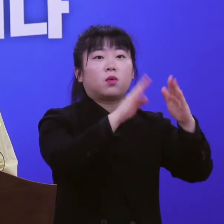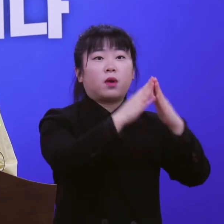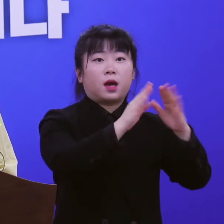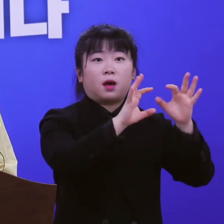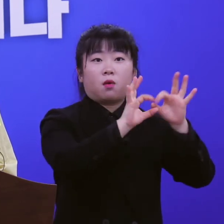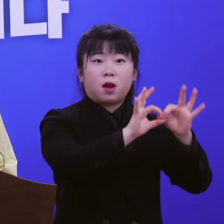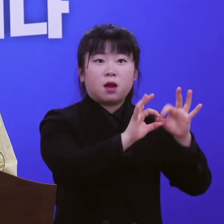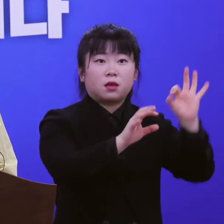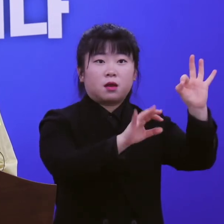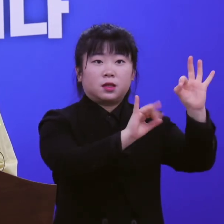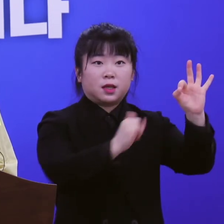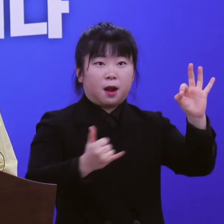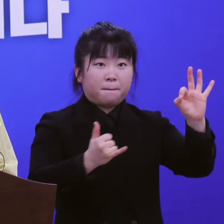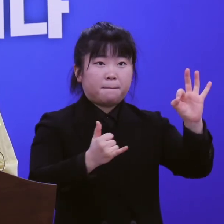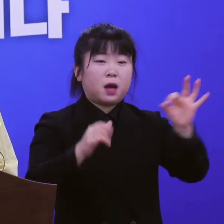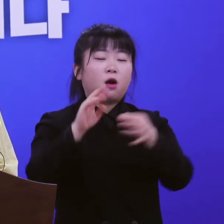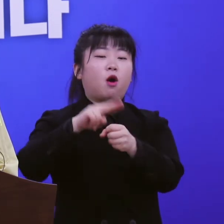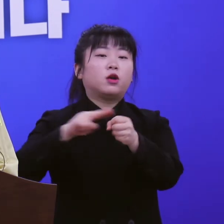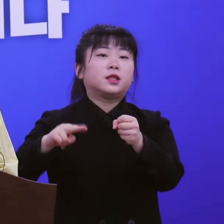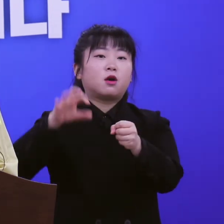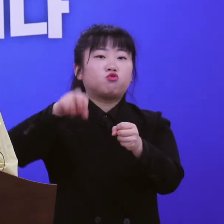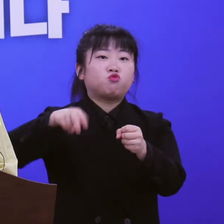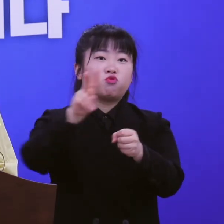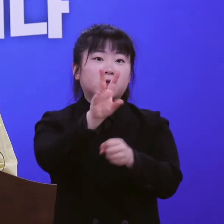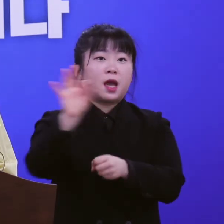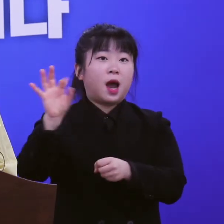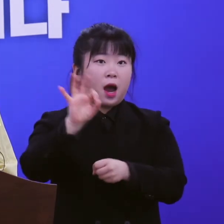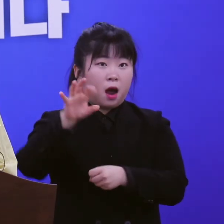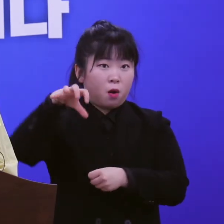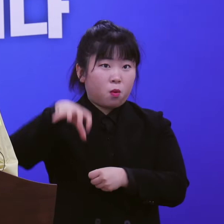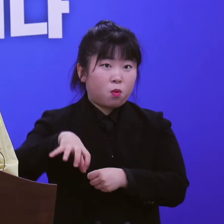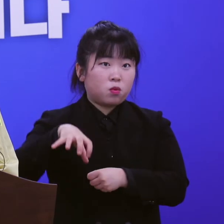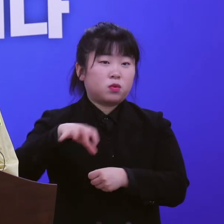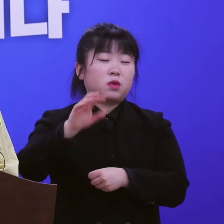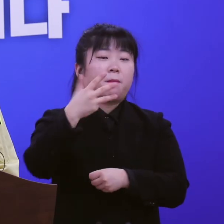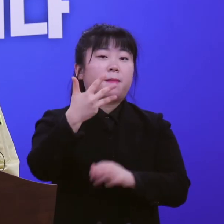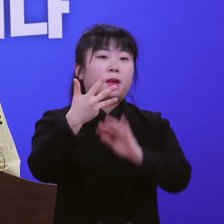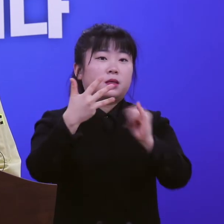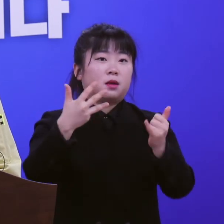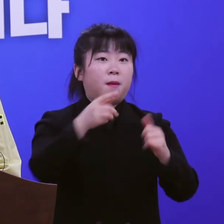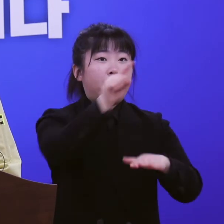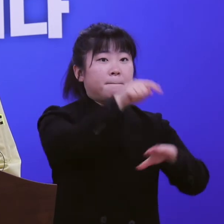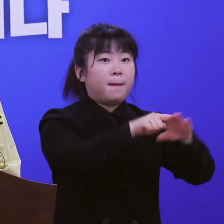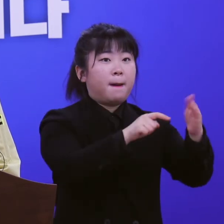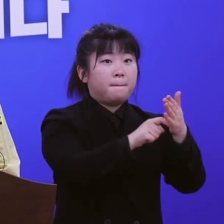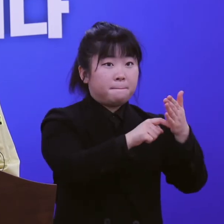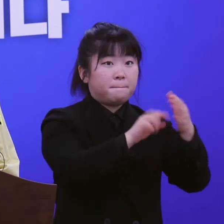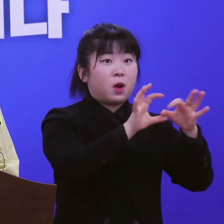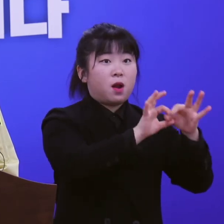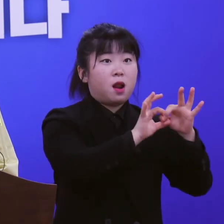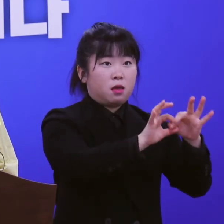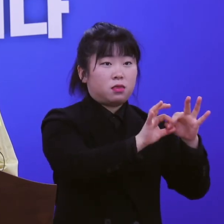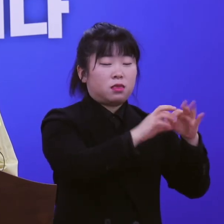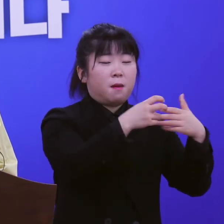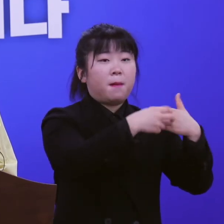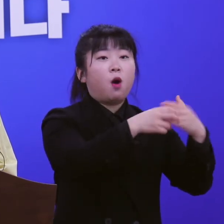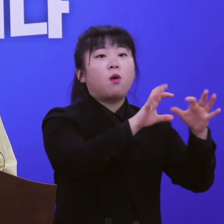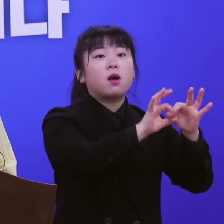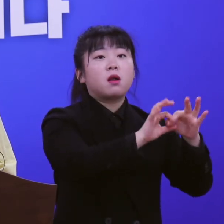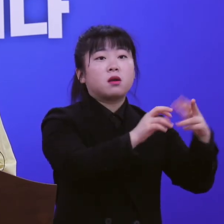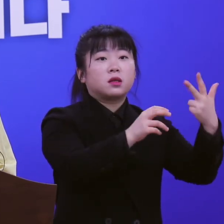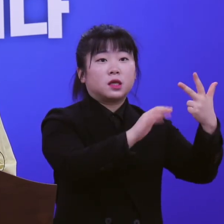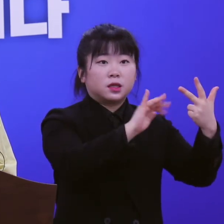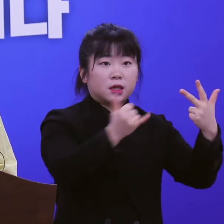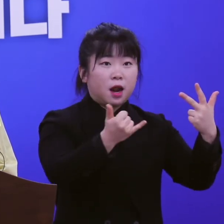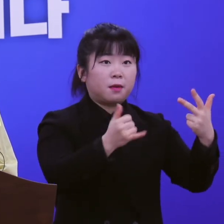거창웅양면 관련 8명, 한마음병원 관련 7명, 창령 동전노래방 관련 7명,